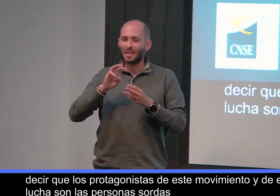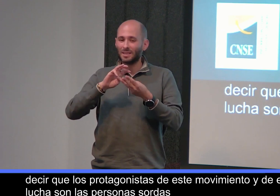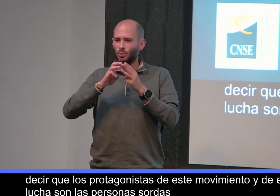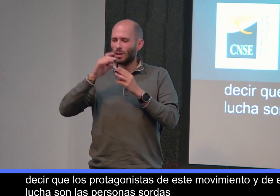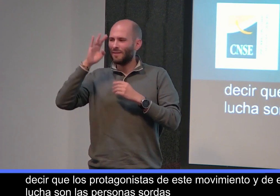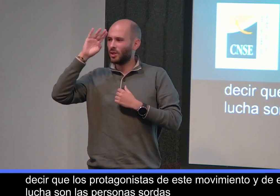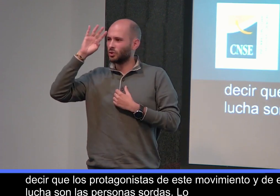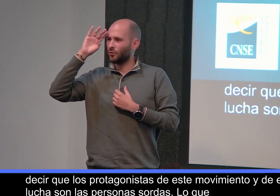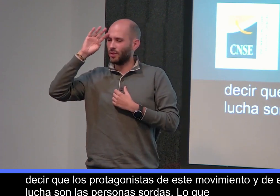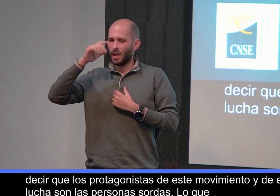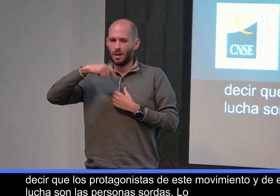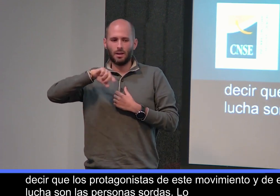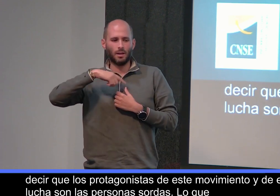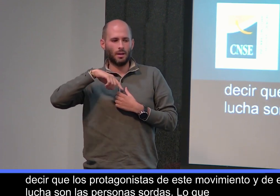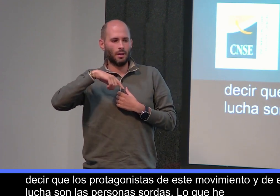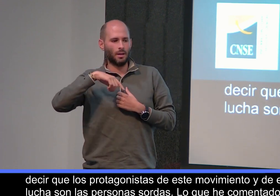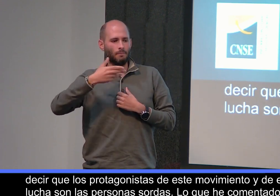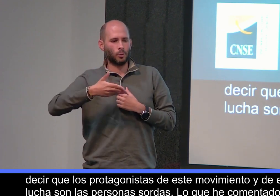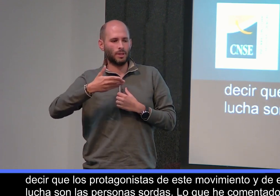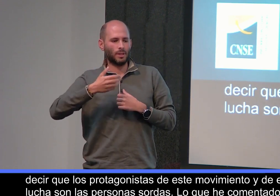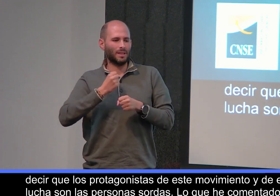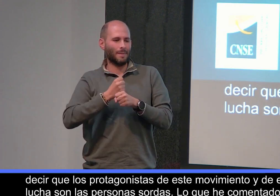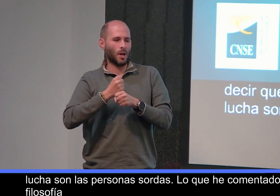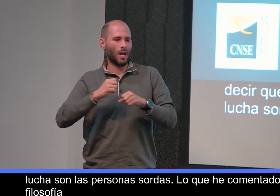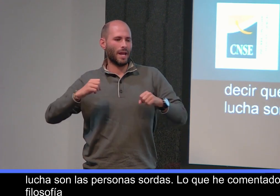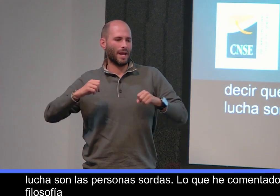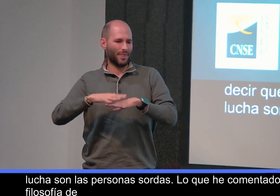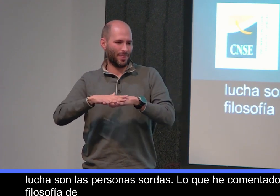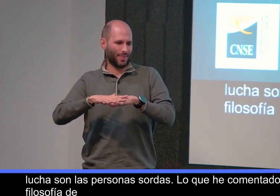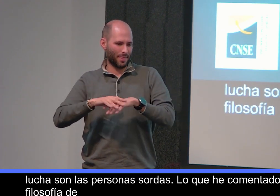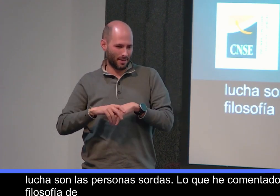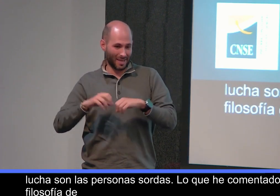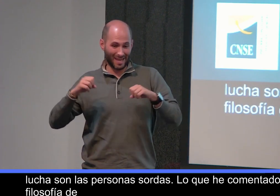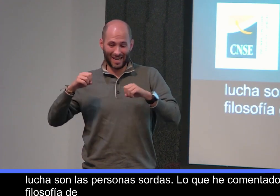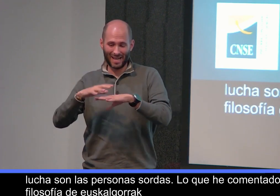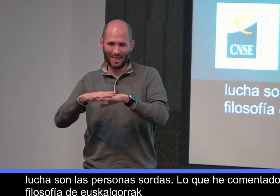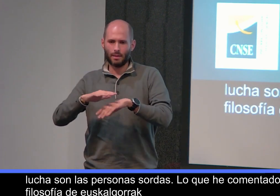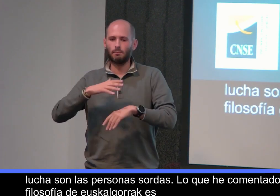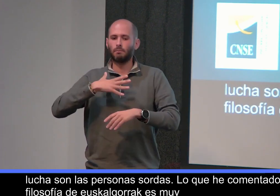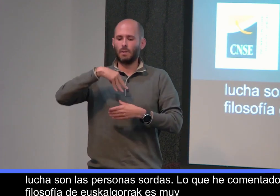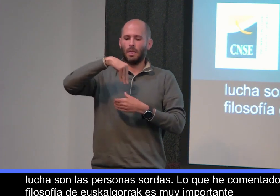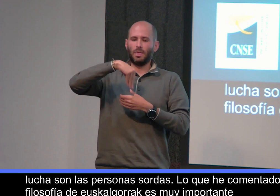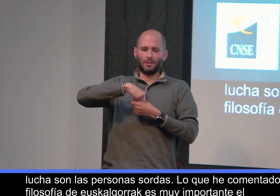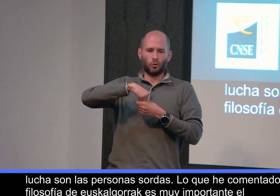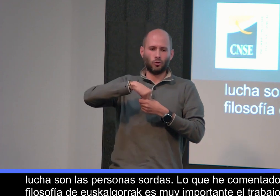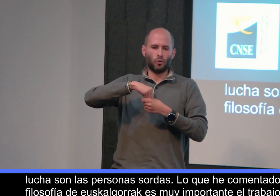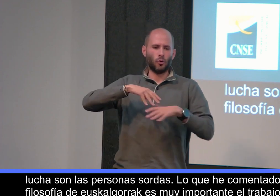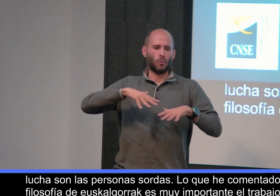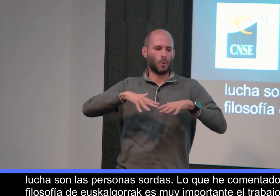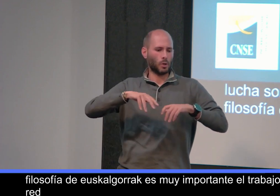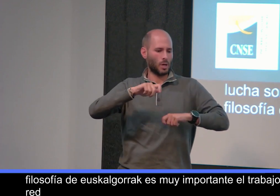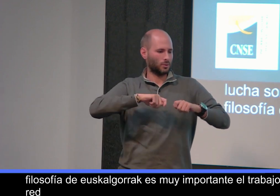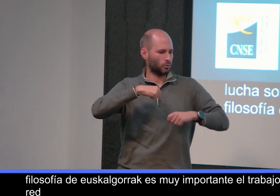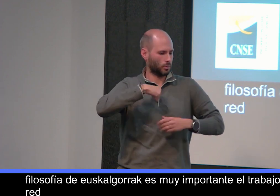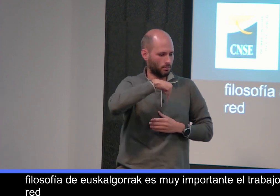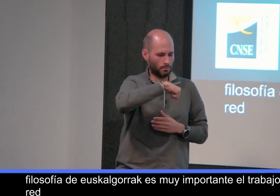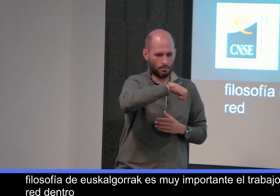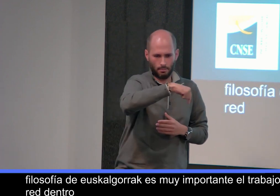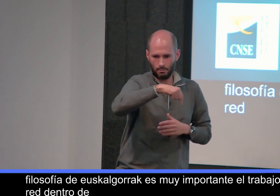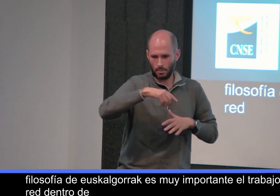Lo que he comentado antes, la filosofía de Euskal Gorrak es muy importante el trabajo en red. Dentro de esta red está